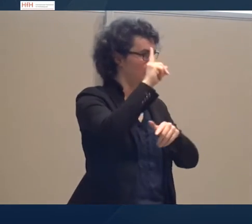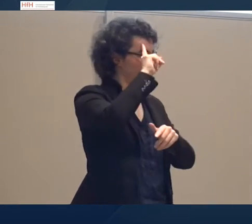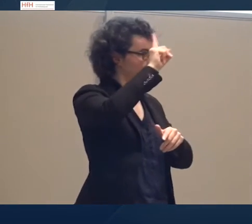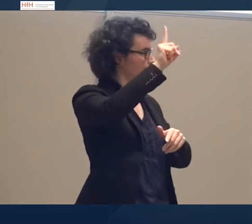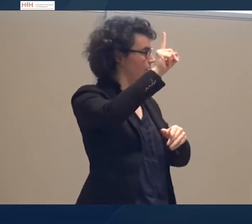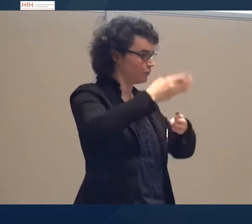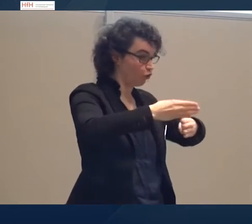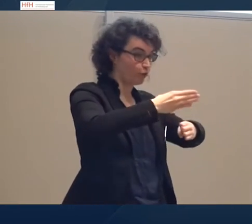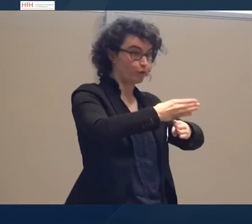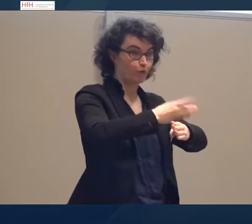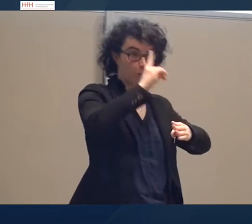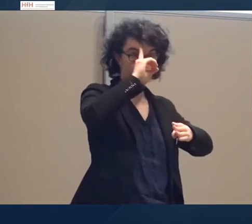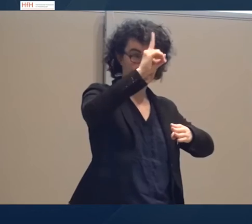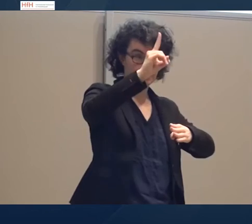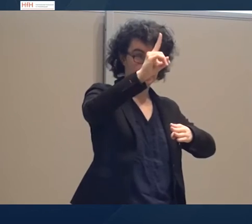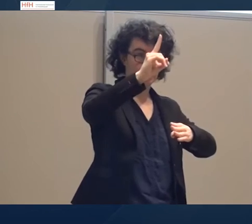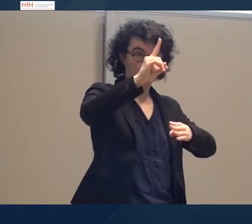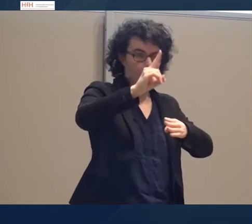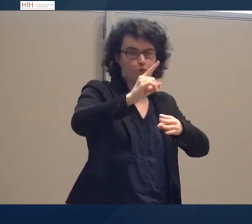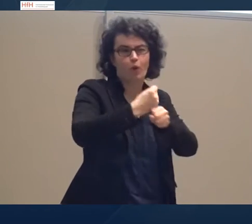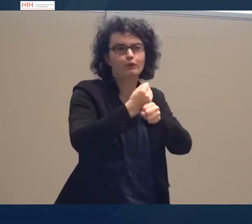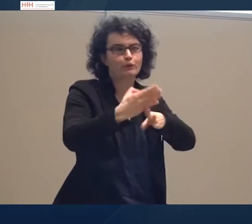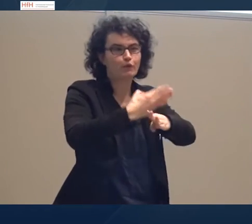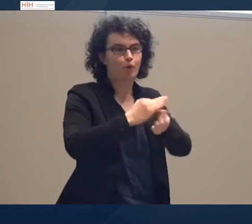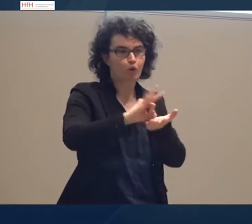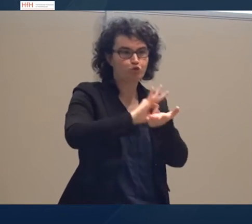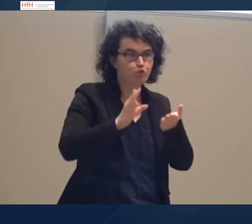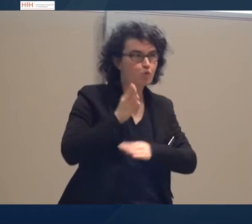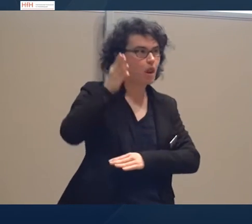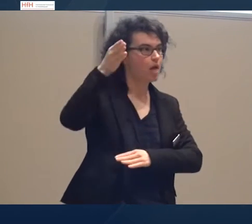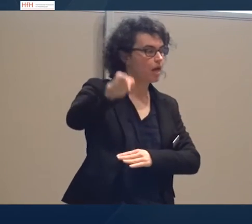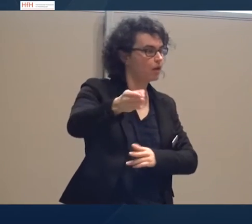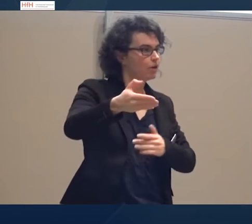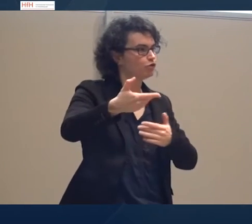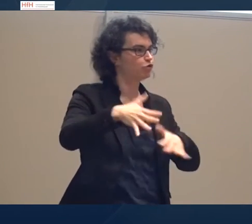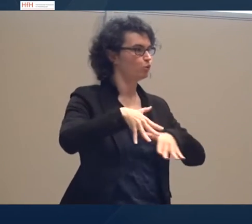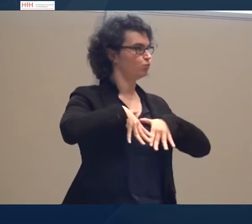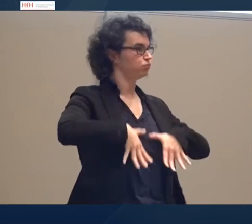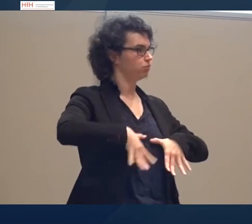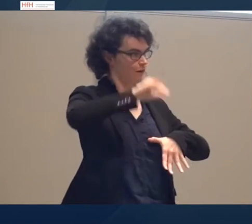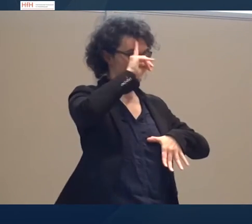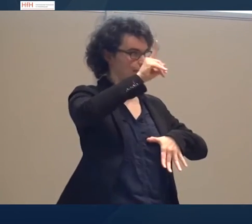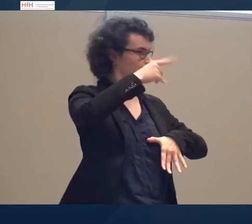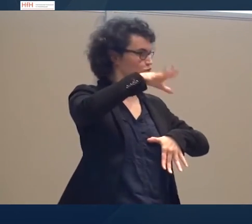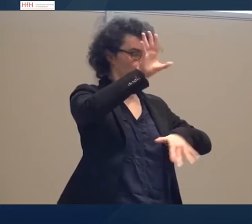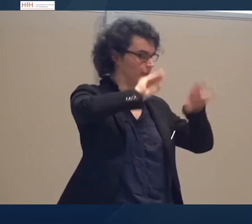Vorwissen, was wir schon vor der Schule meistens schon haben, schon gelernt haben. Und